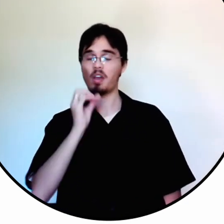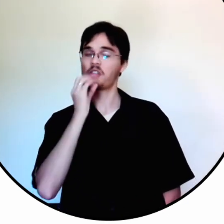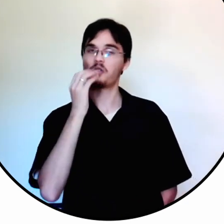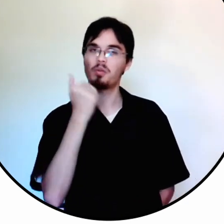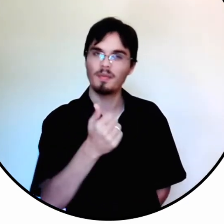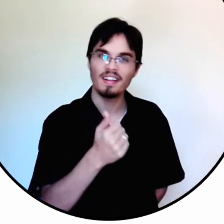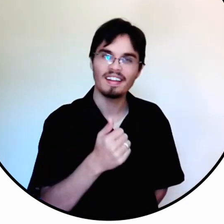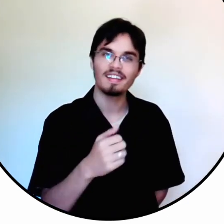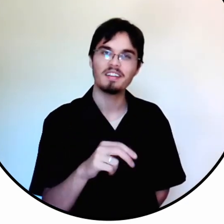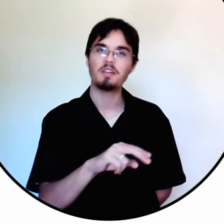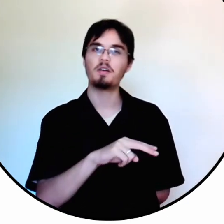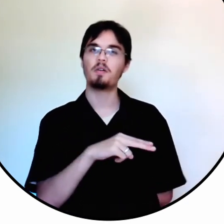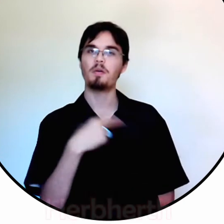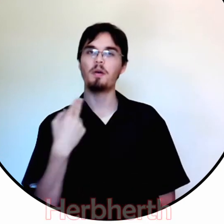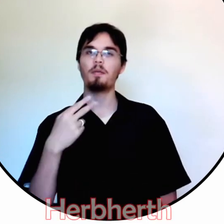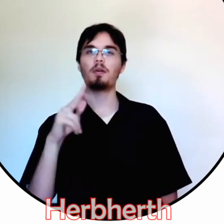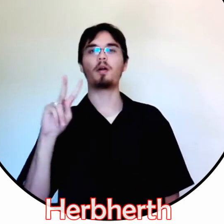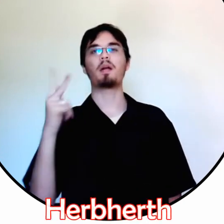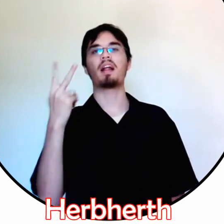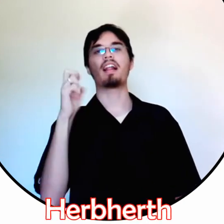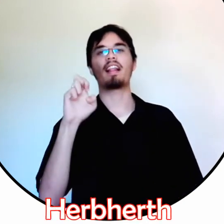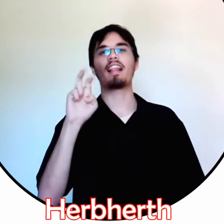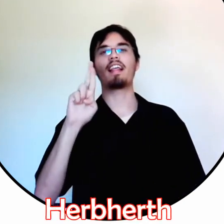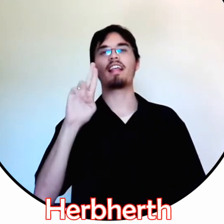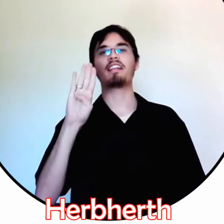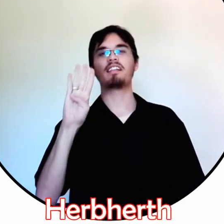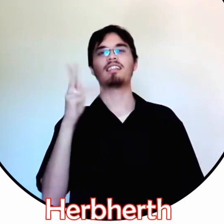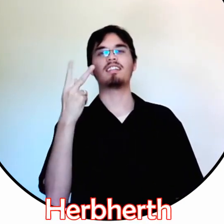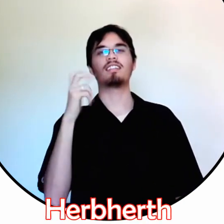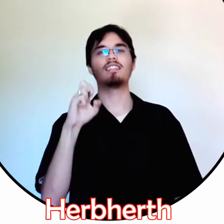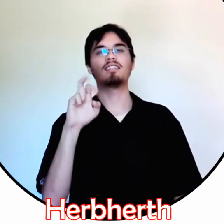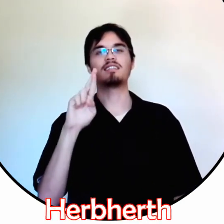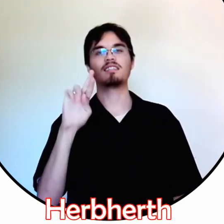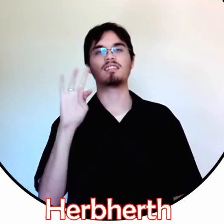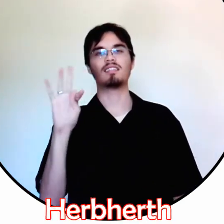Oi, tudo bem? Meu nome é Herbert.